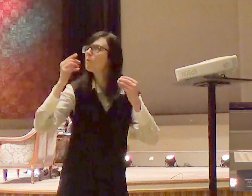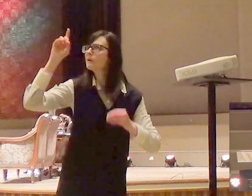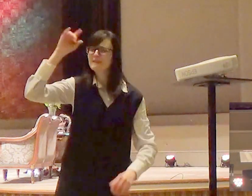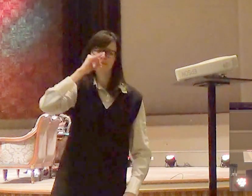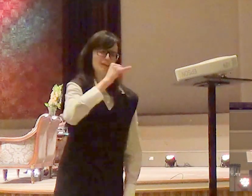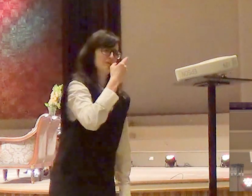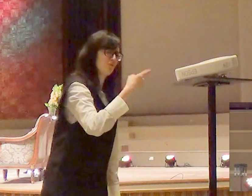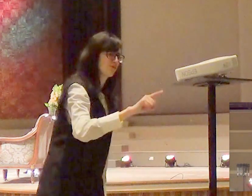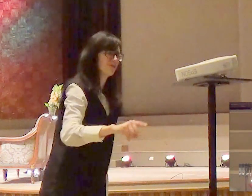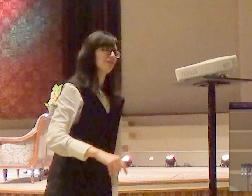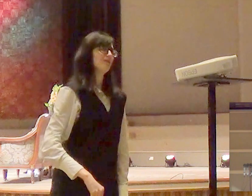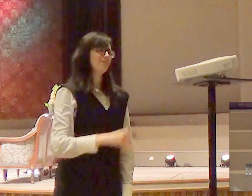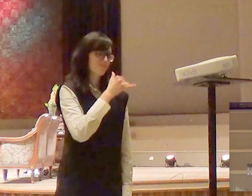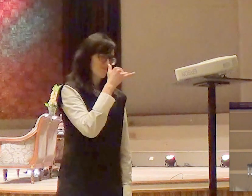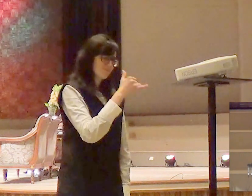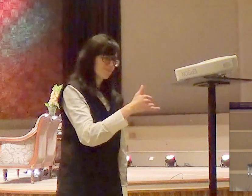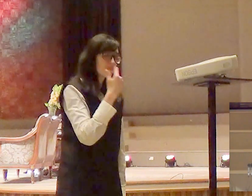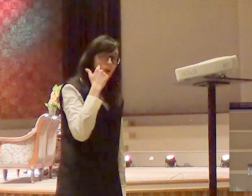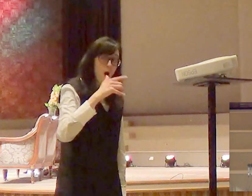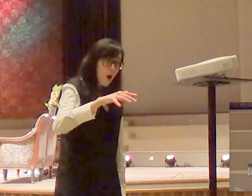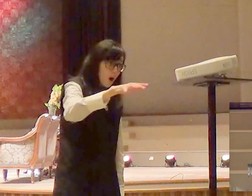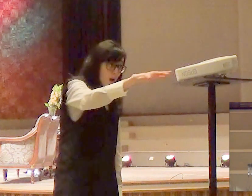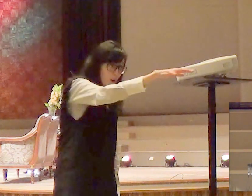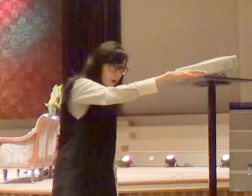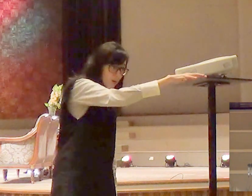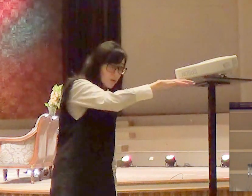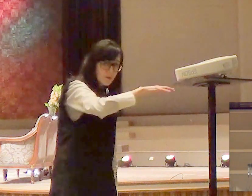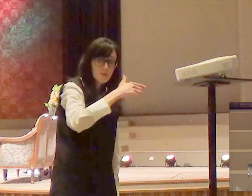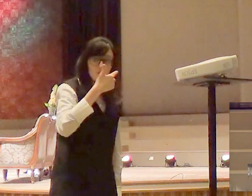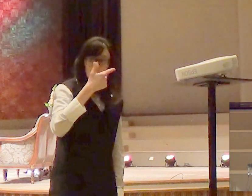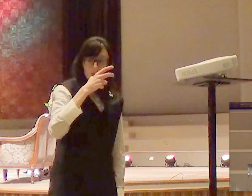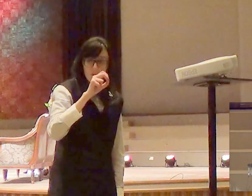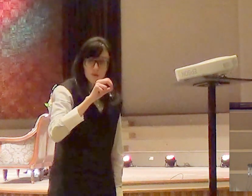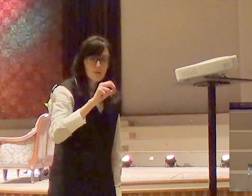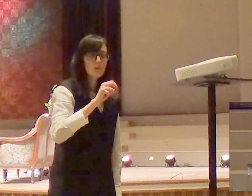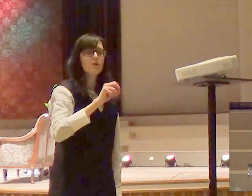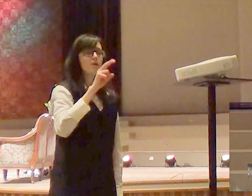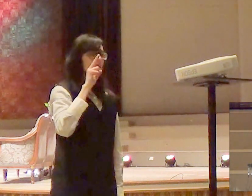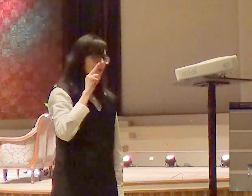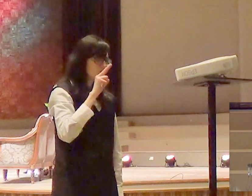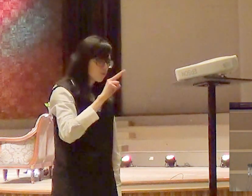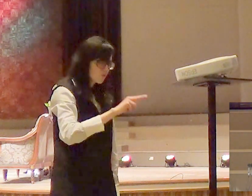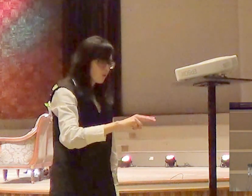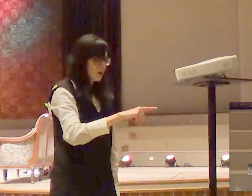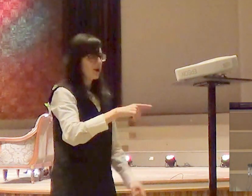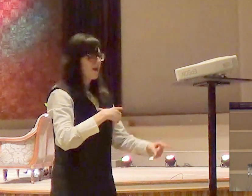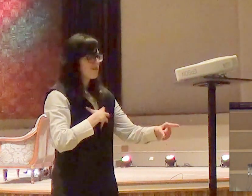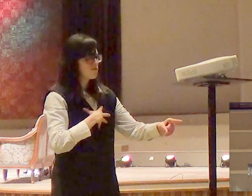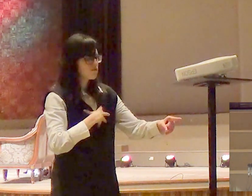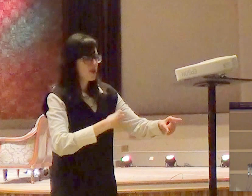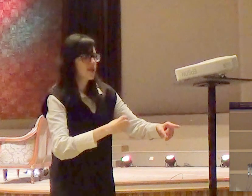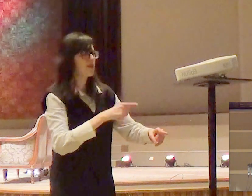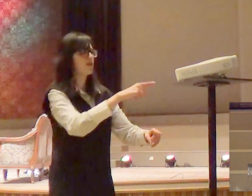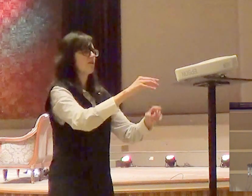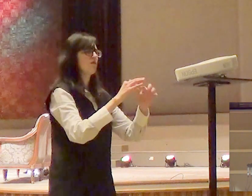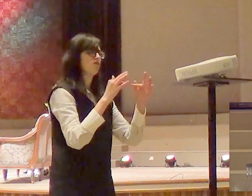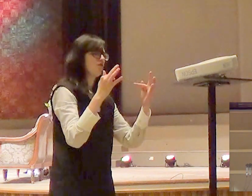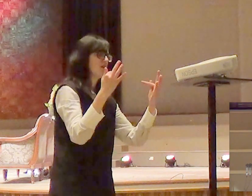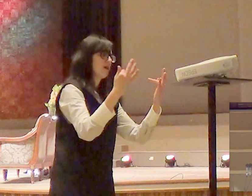assim ele advertiu a comunidade ele olhou para o povo todo para os filhos olhou para as famílias mas olhou para